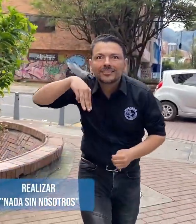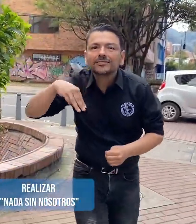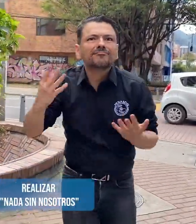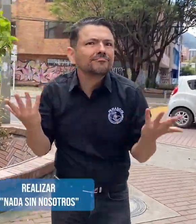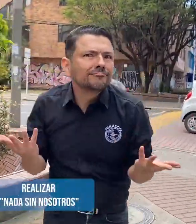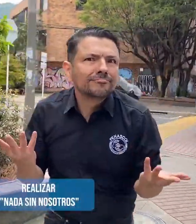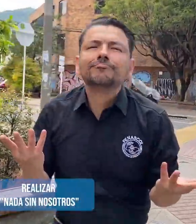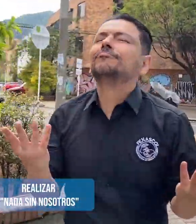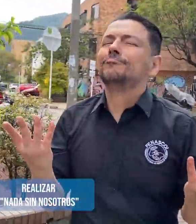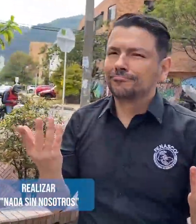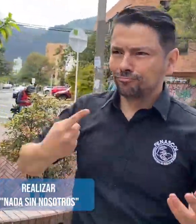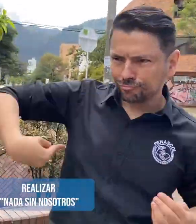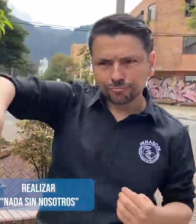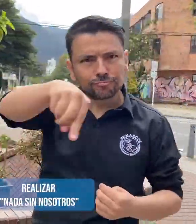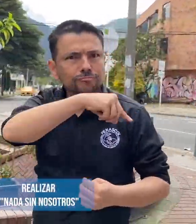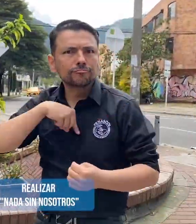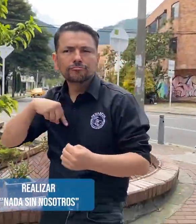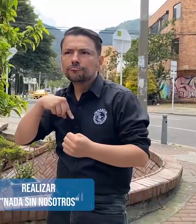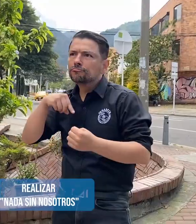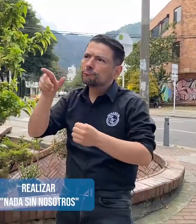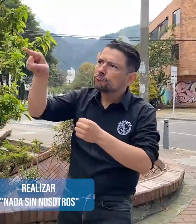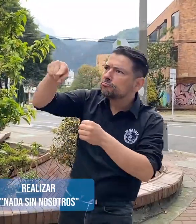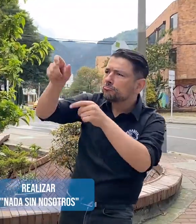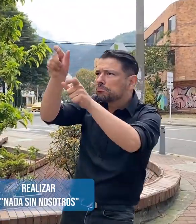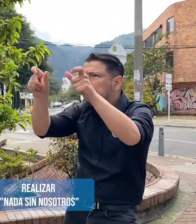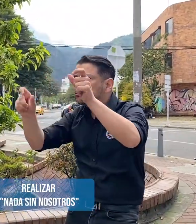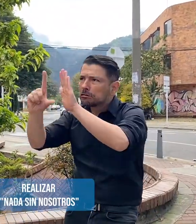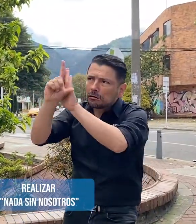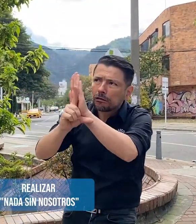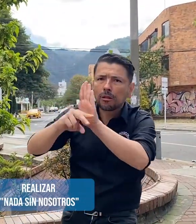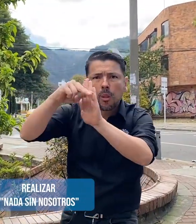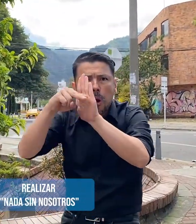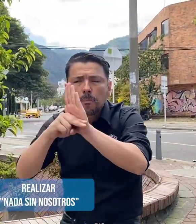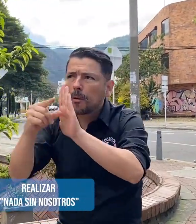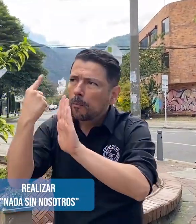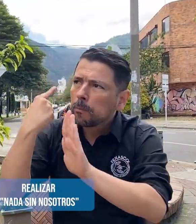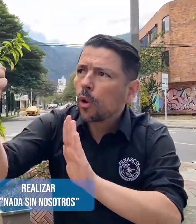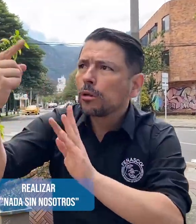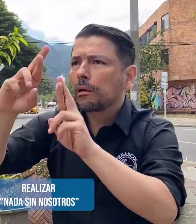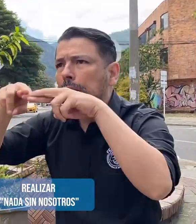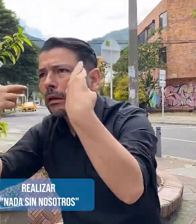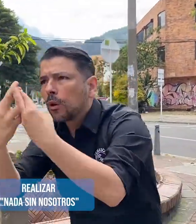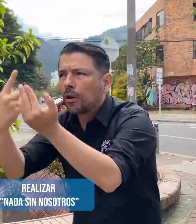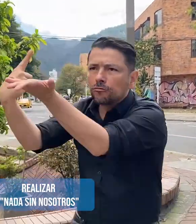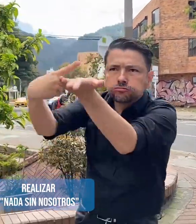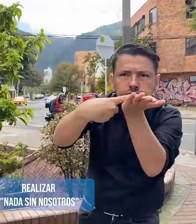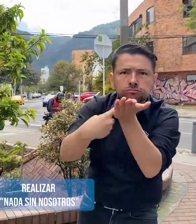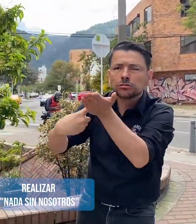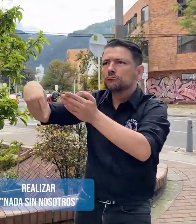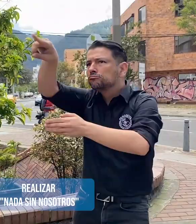Miércoles, que en la construcción de políticas, normas, leyes, discusiones, y en todo espacio